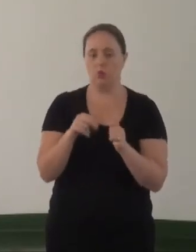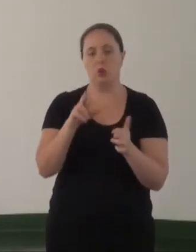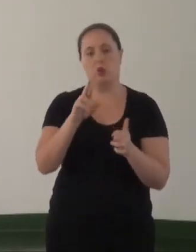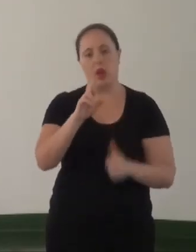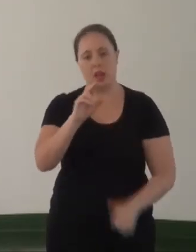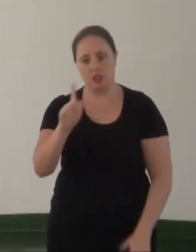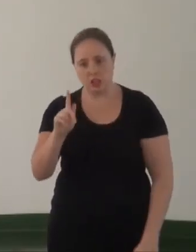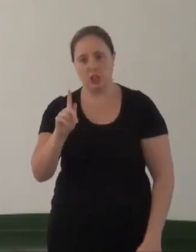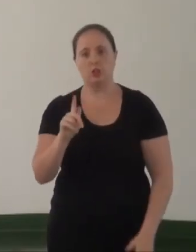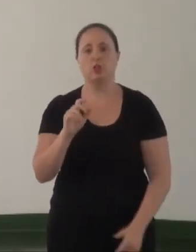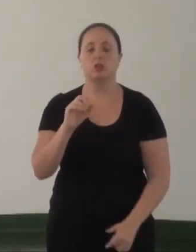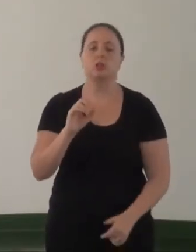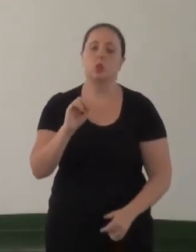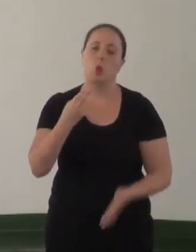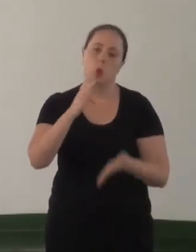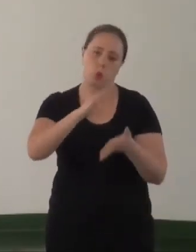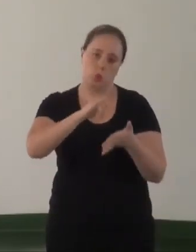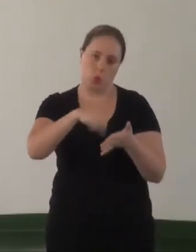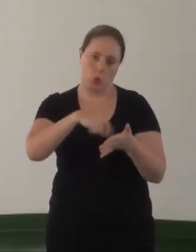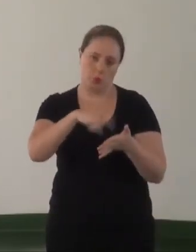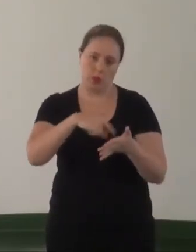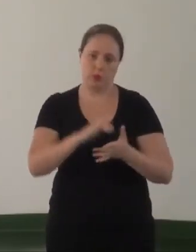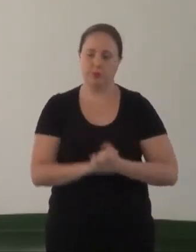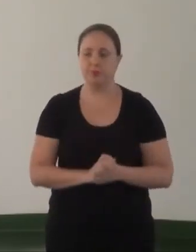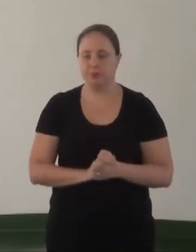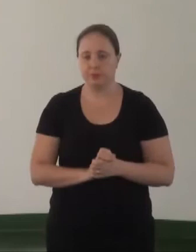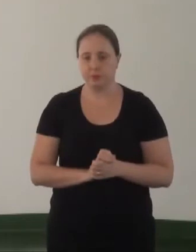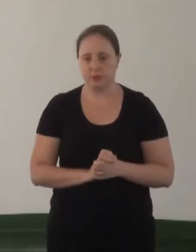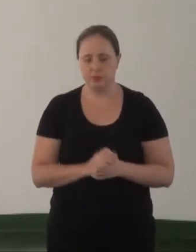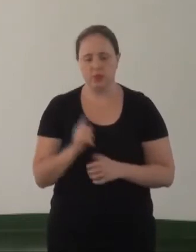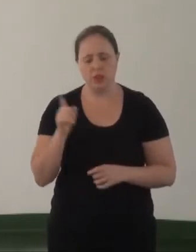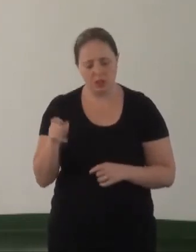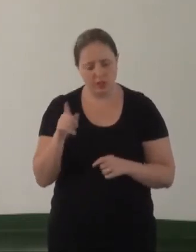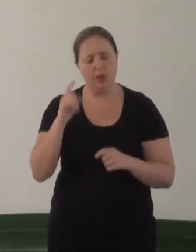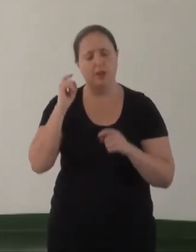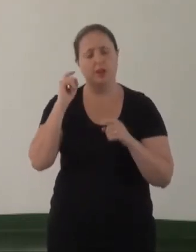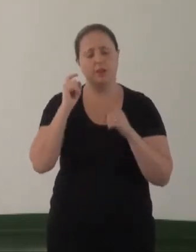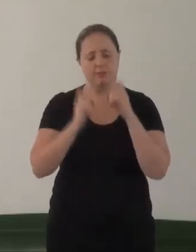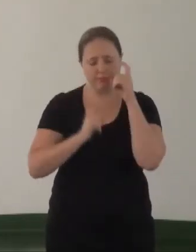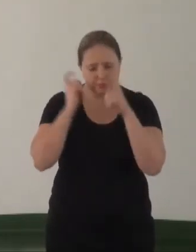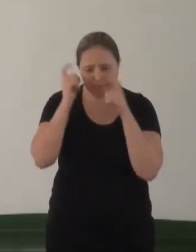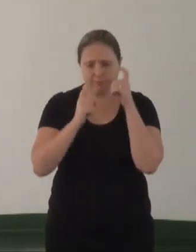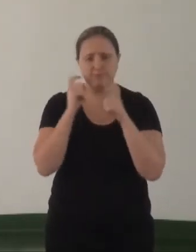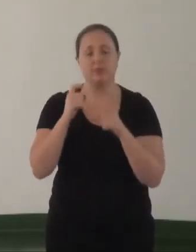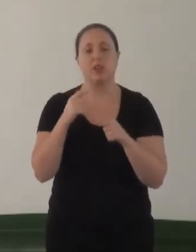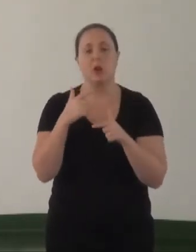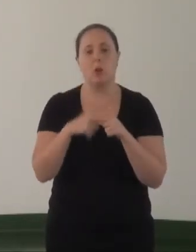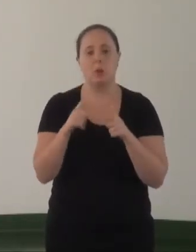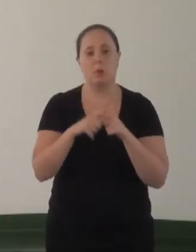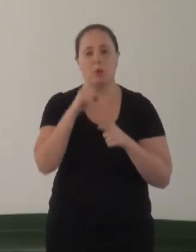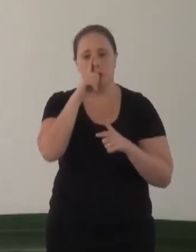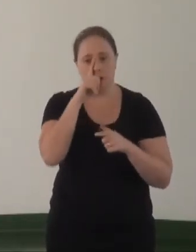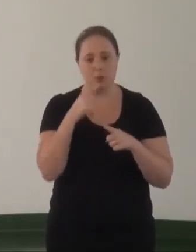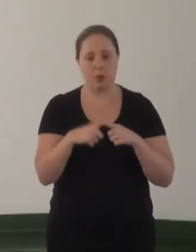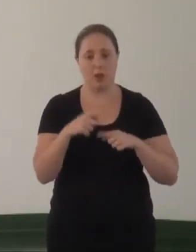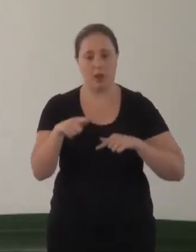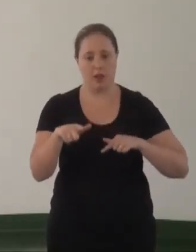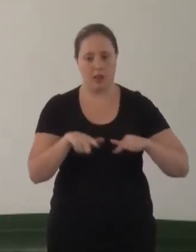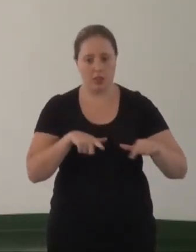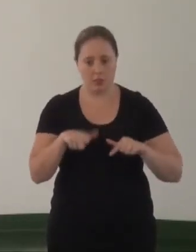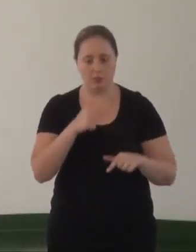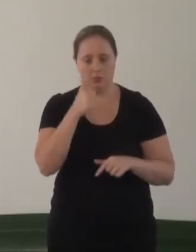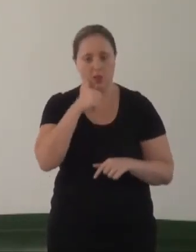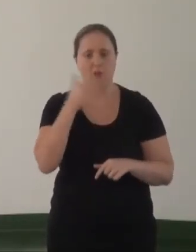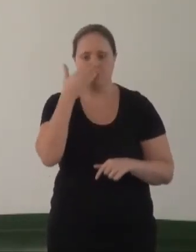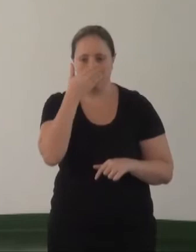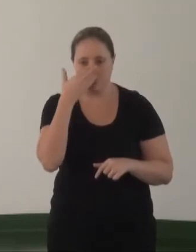nascimento, ou os documentos que existem. Isso traz um problema muito grave, porque as trabalhadoras do sexo, as meninas que trabalham na